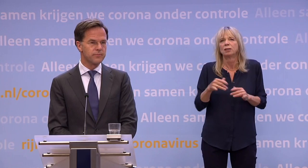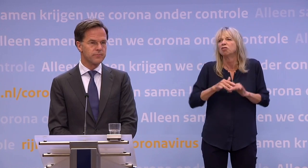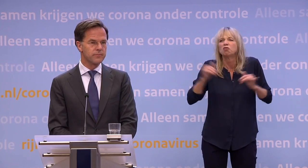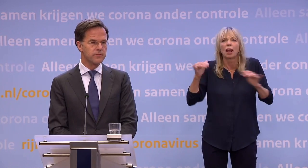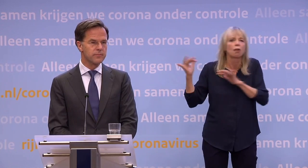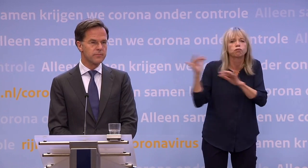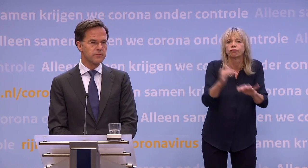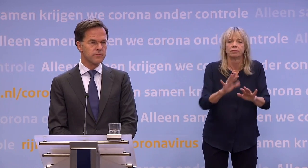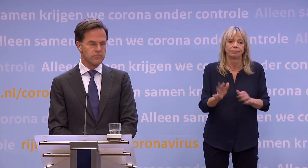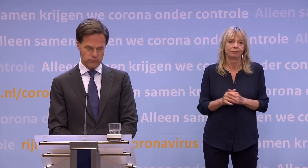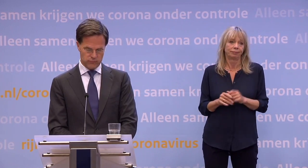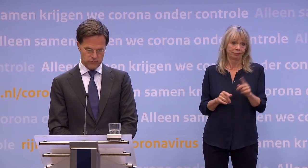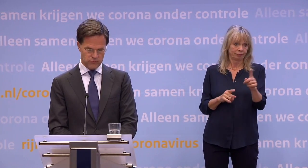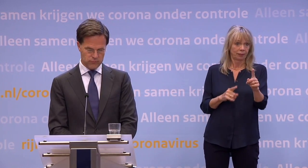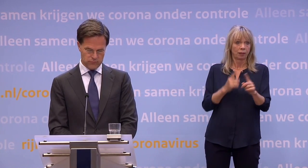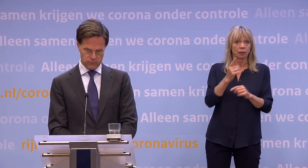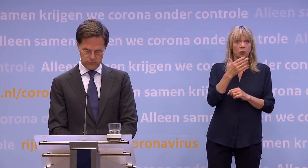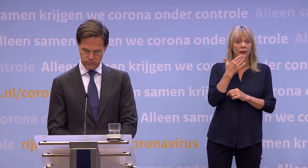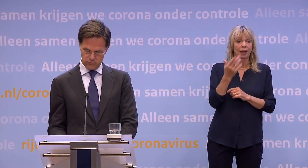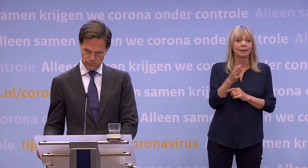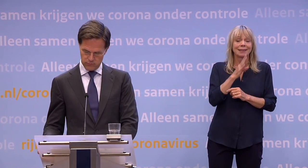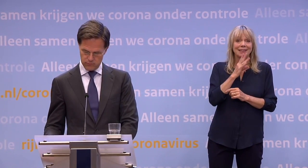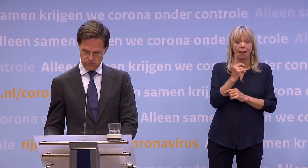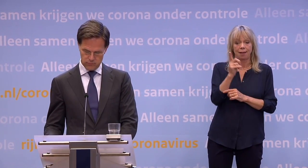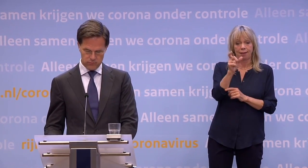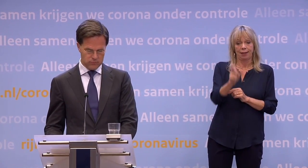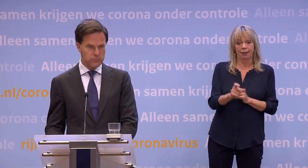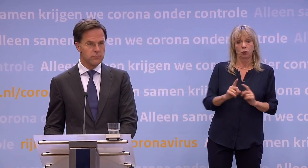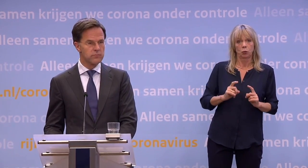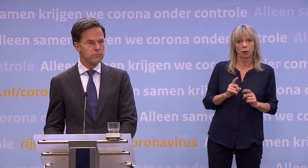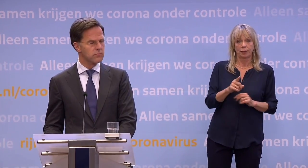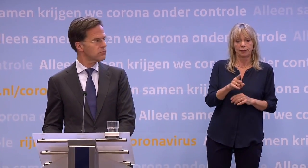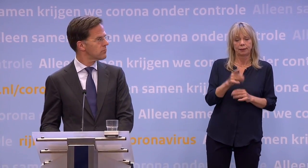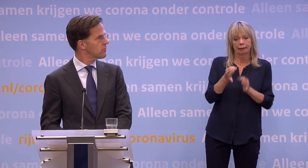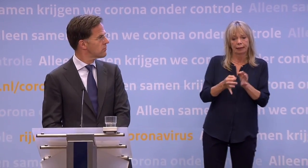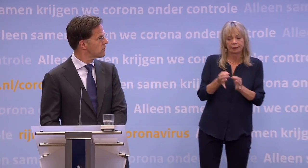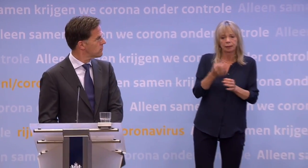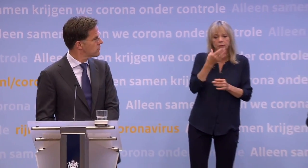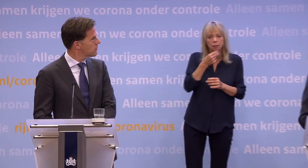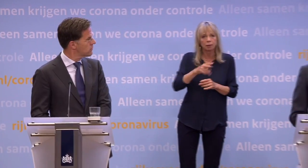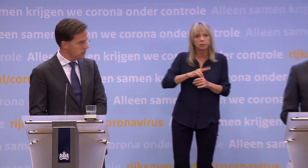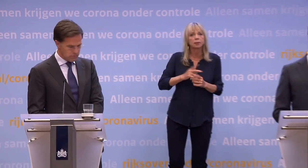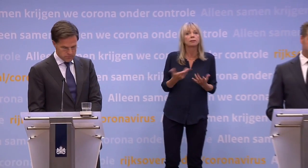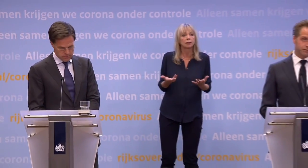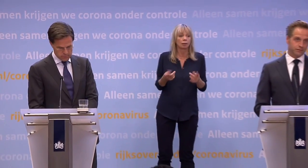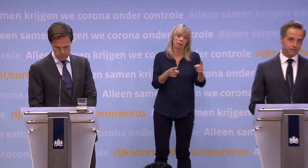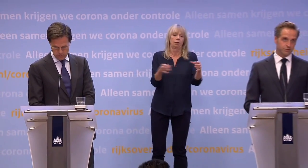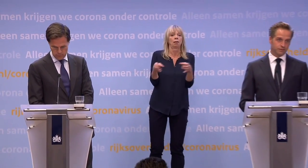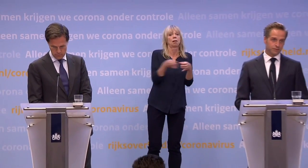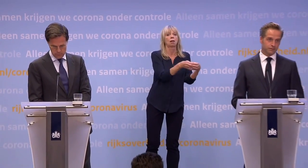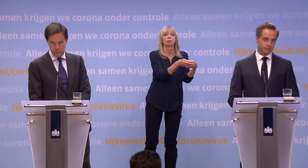heb ik nog één vraag, want stel een toerist test zich en blijkt besmet, wat dan? Dan gewoon quarantaine, ja.